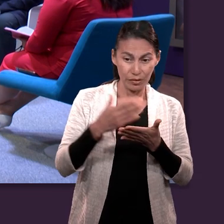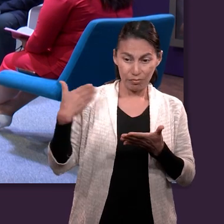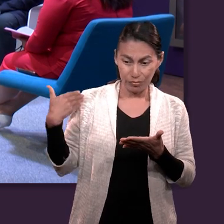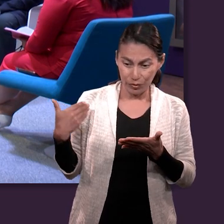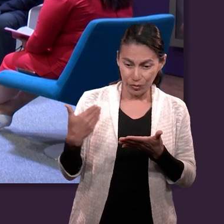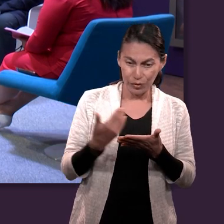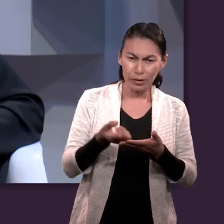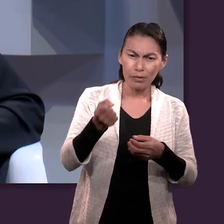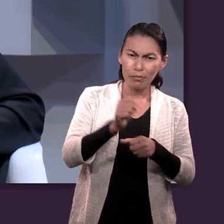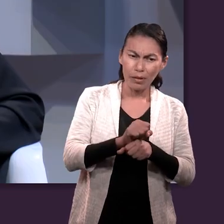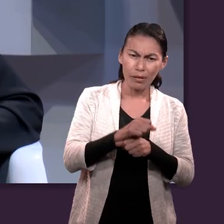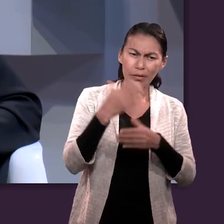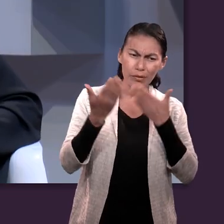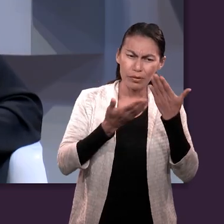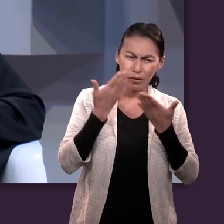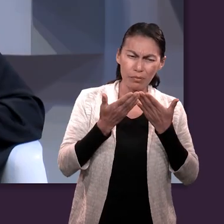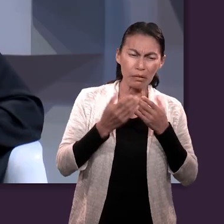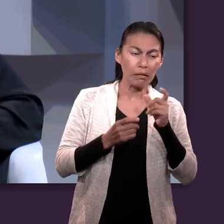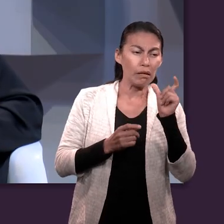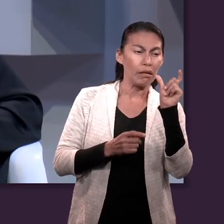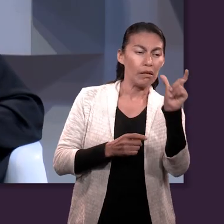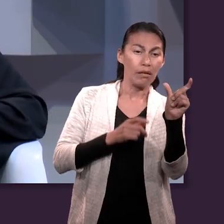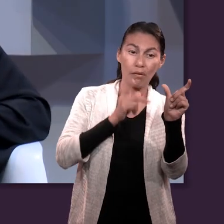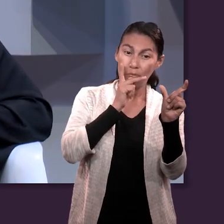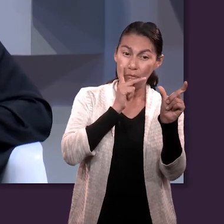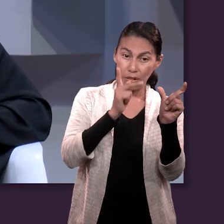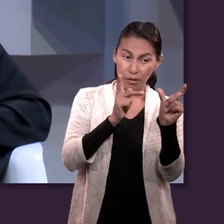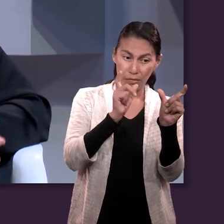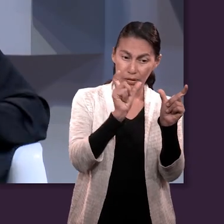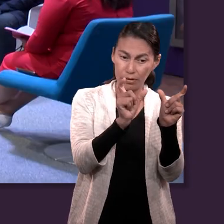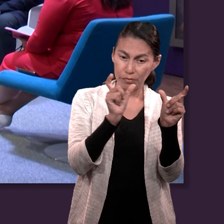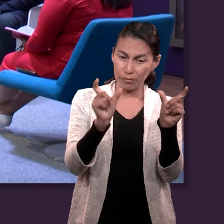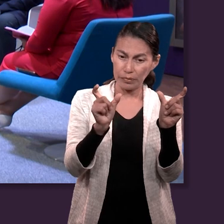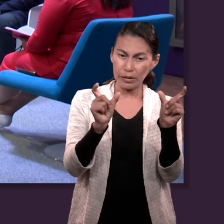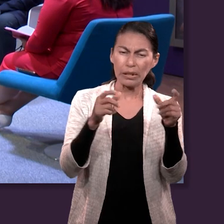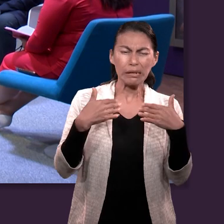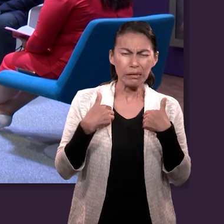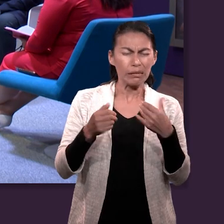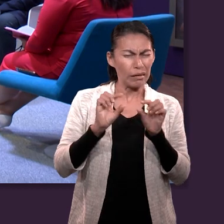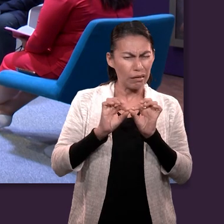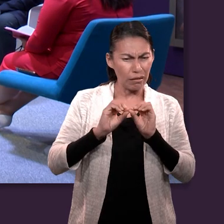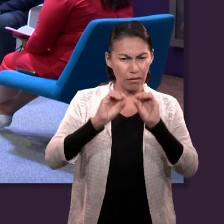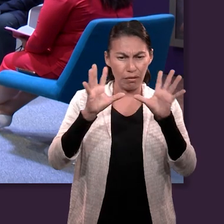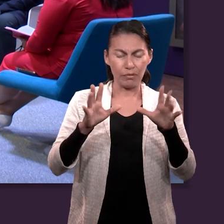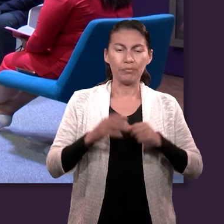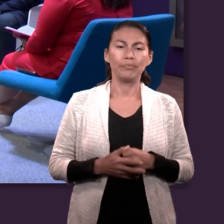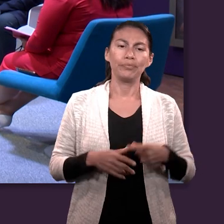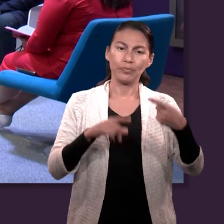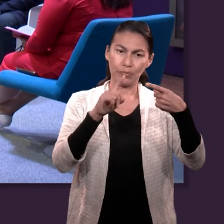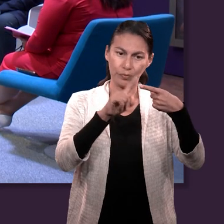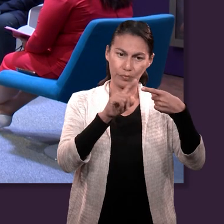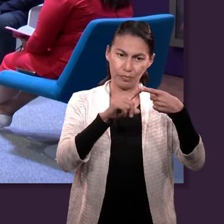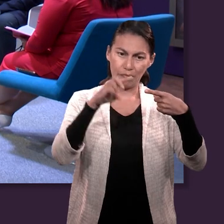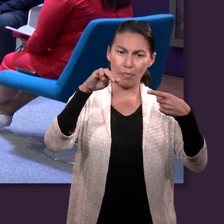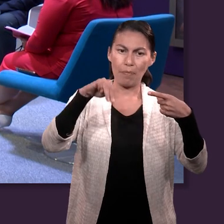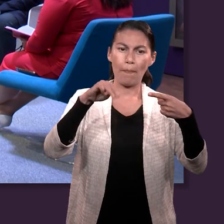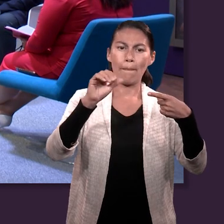que me gustaría como que dejáramos definidas o que pudiéramos ponerlas en contexto. Una de ellas es la mansedumbre